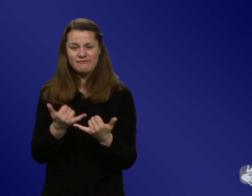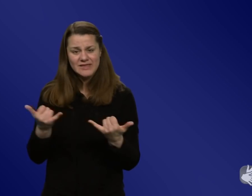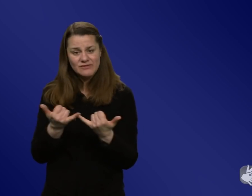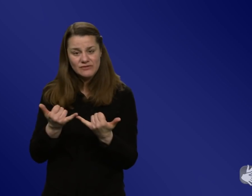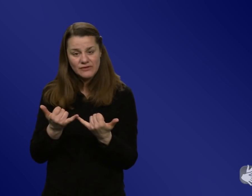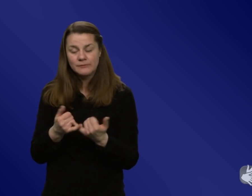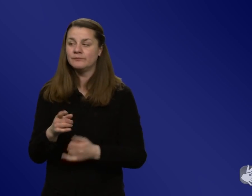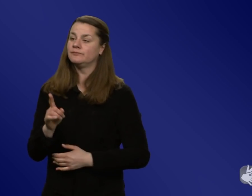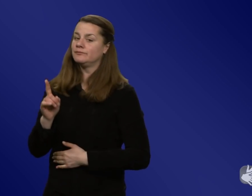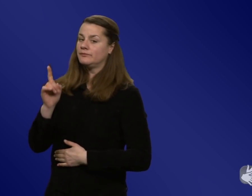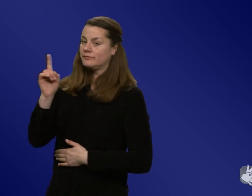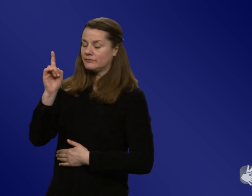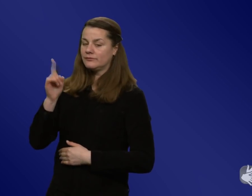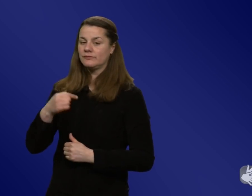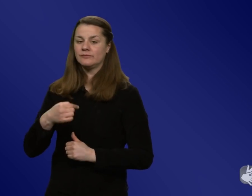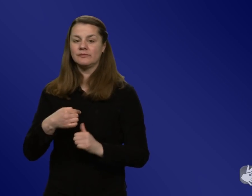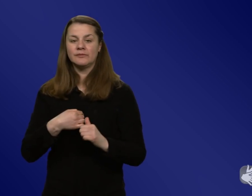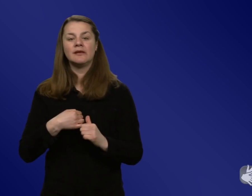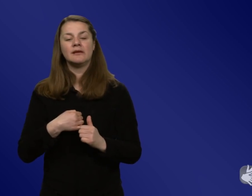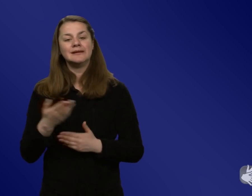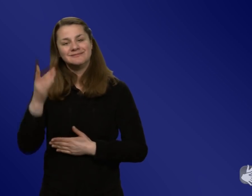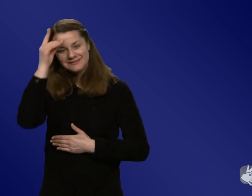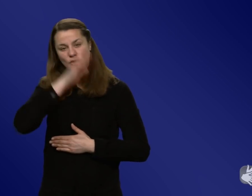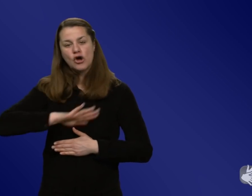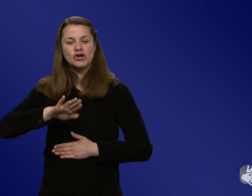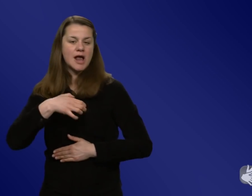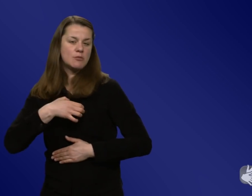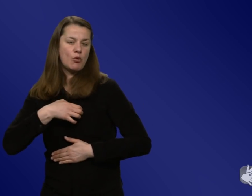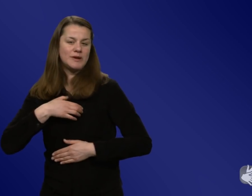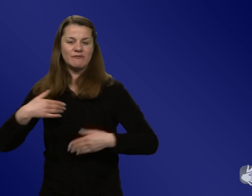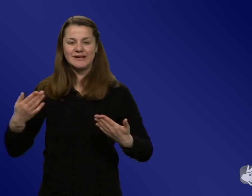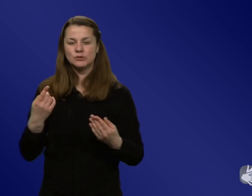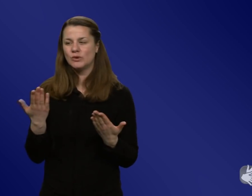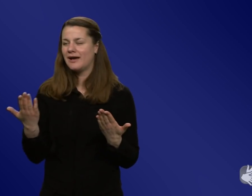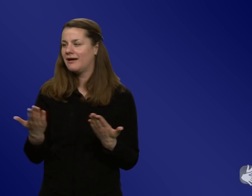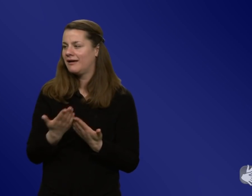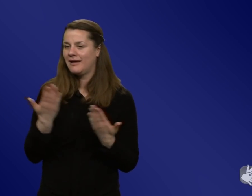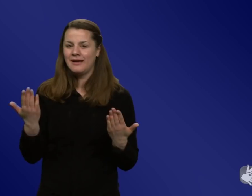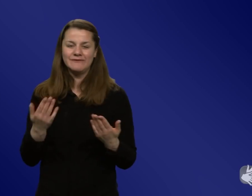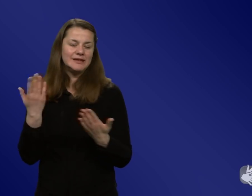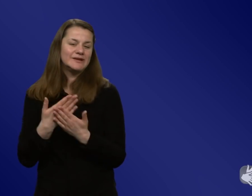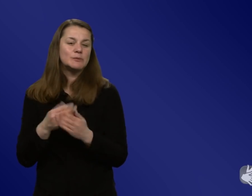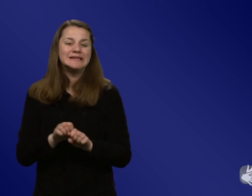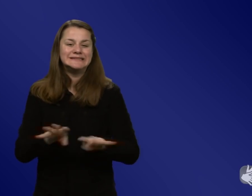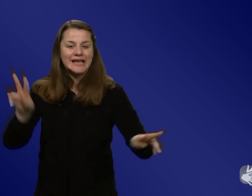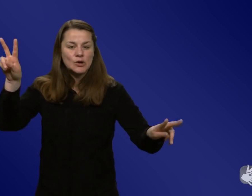Also ich glaube, insgesamt fehlte, glaube ich, in Deutschland so eine Art frag doch mal die Maus. habe ich irgendwie vorhin gedacht, daran gedacht.